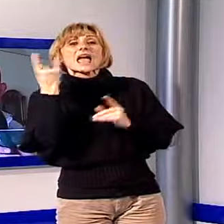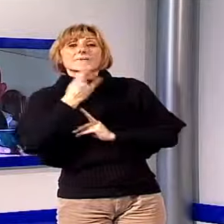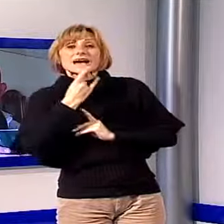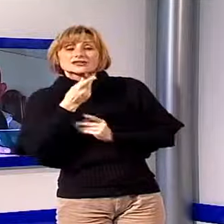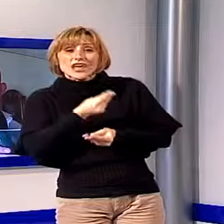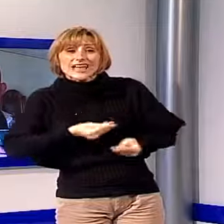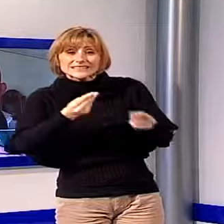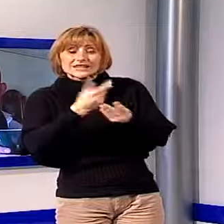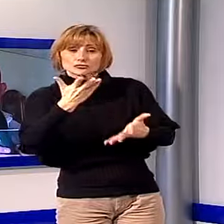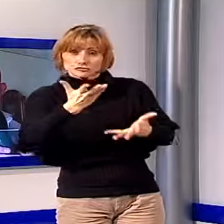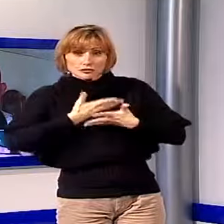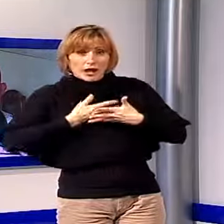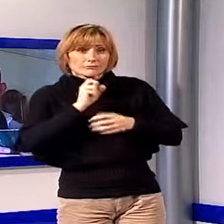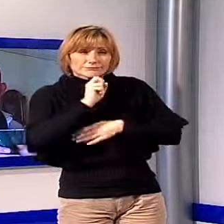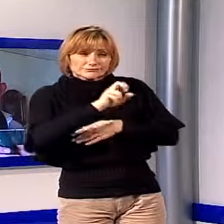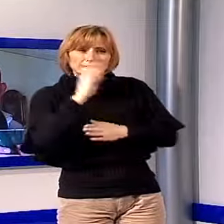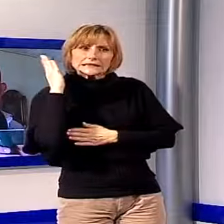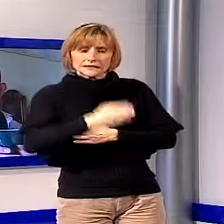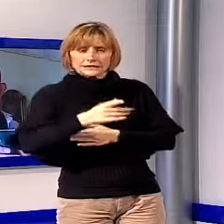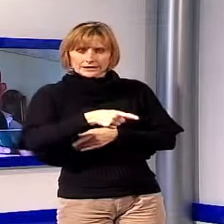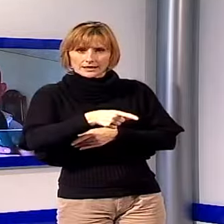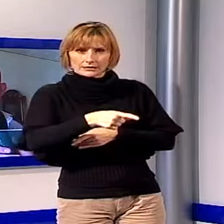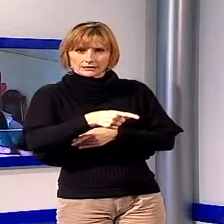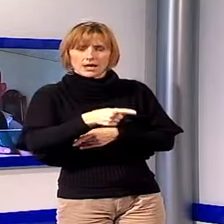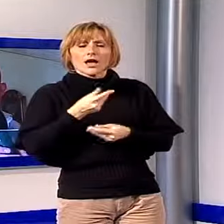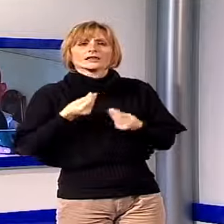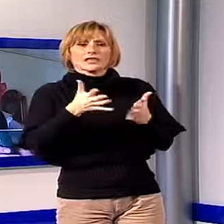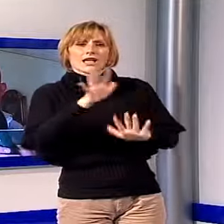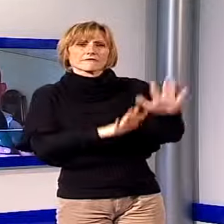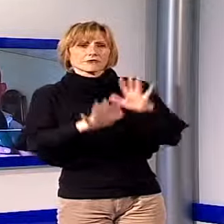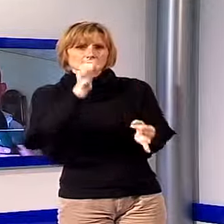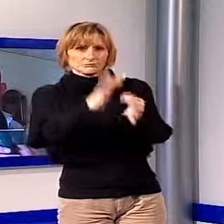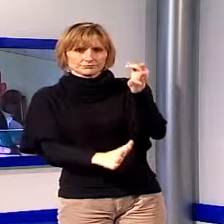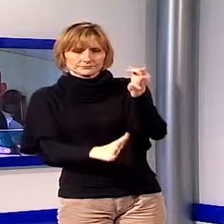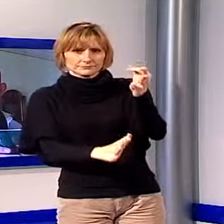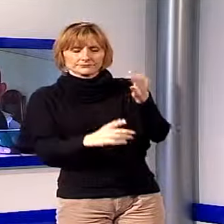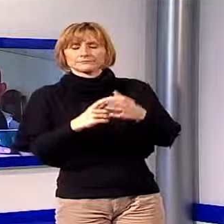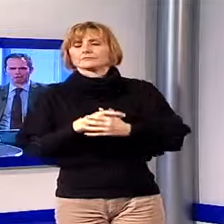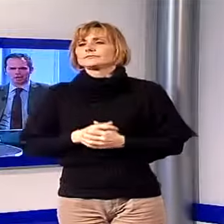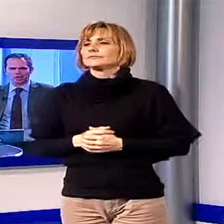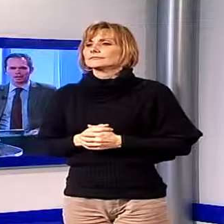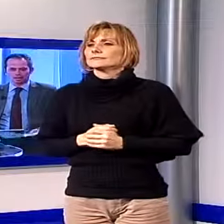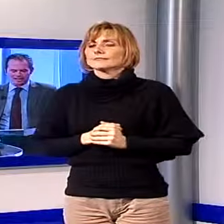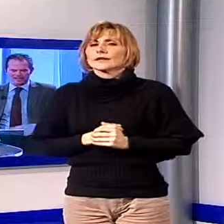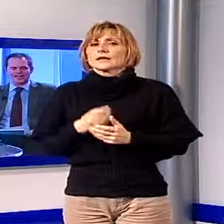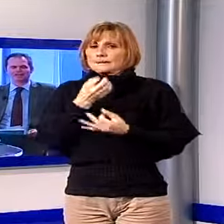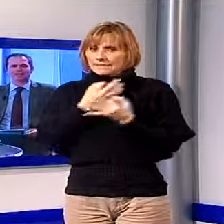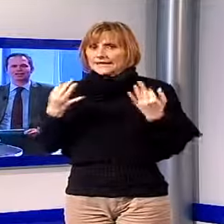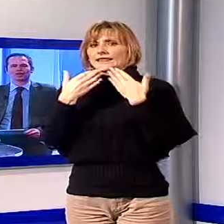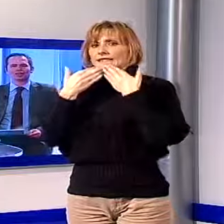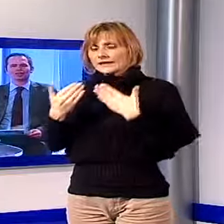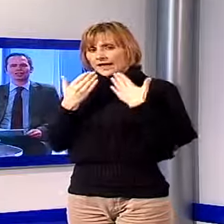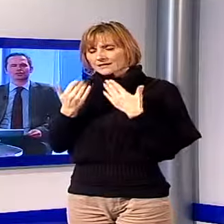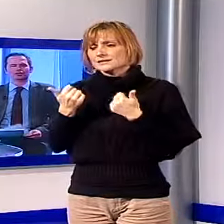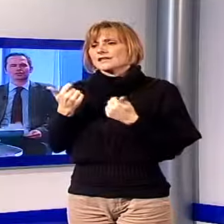sarà comunicata in tempo reale a tutti quelli che sono collegati. Bene, grazie